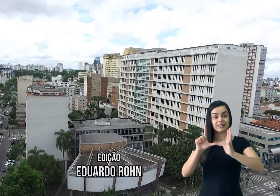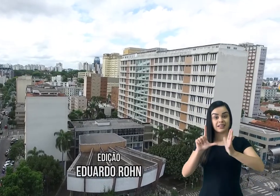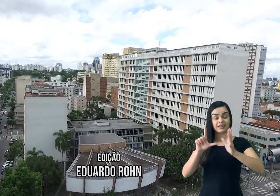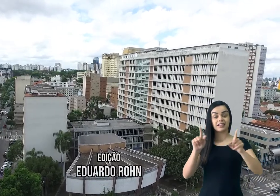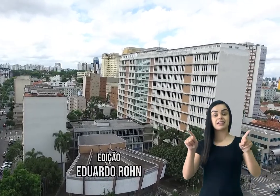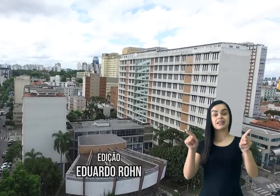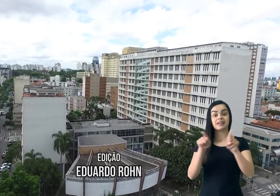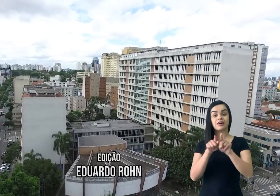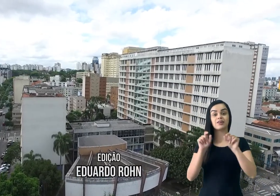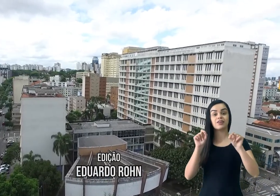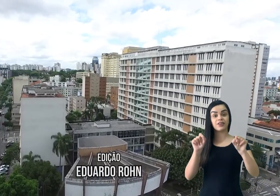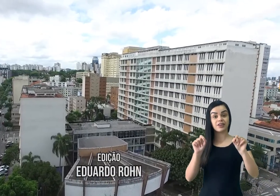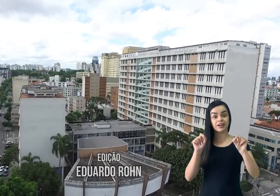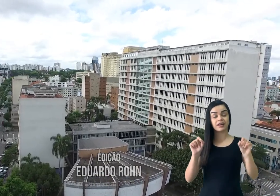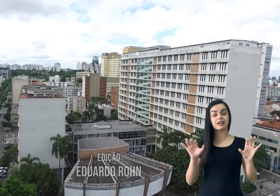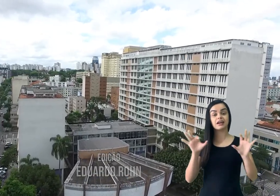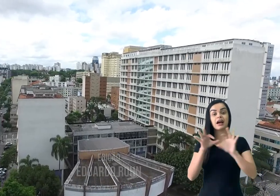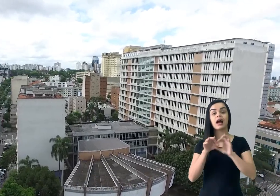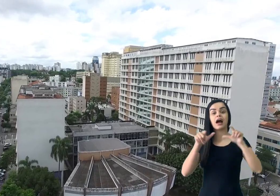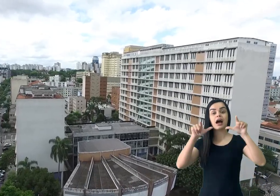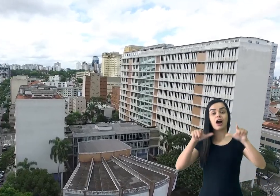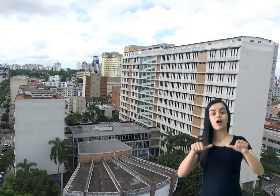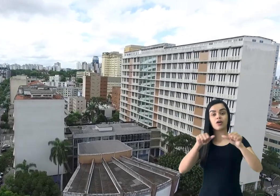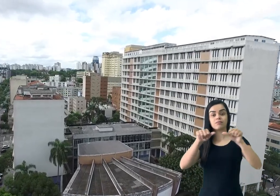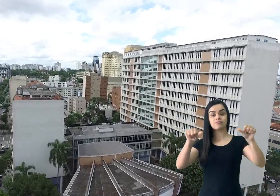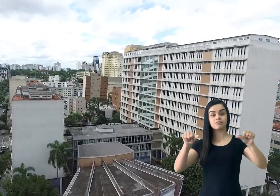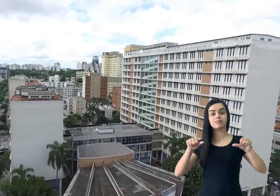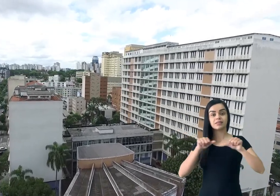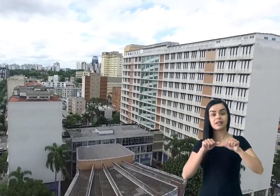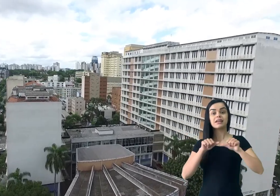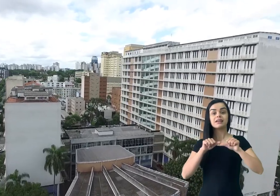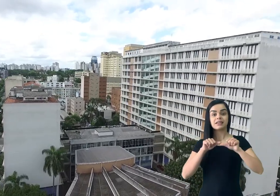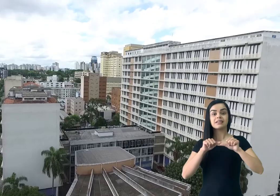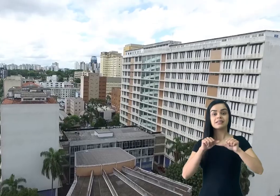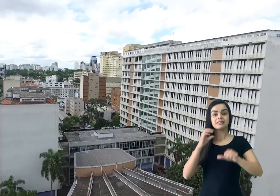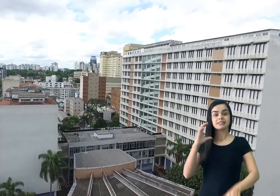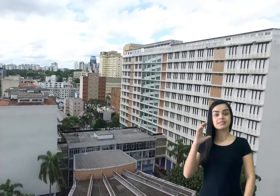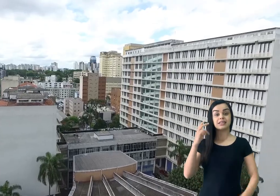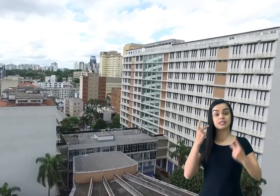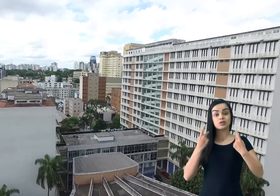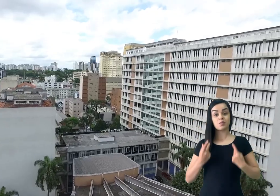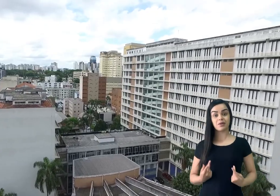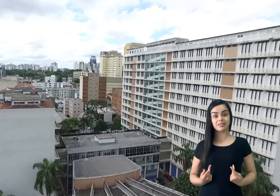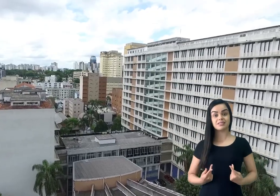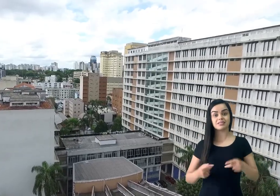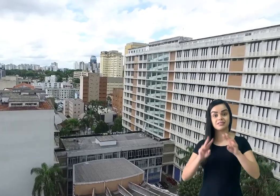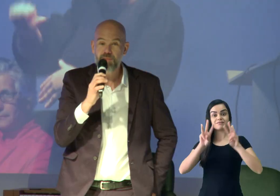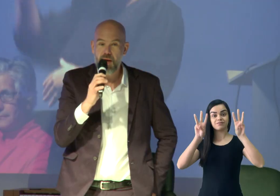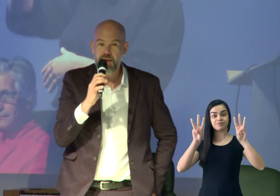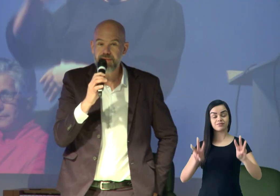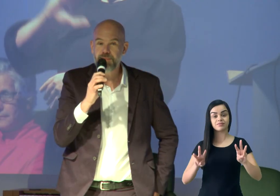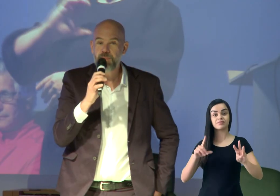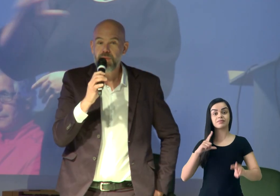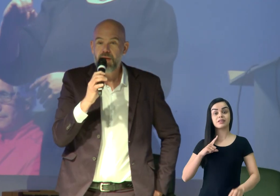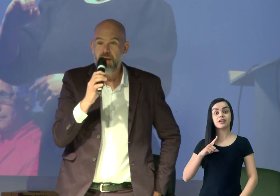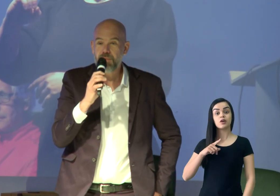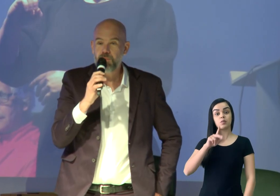como a extensão em Libras, estão abrigados no setor de Ciências Humanas, da UFPR. E o professor João Hickley,